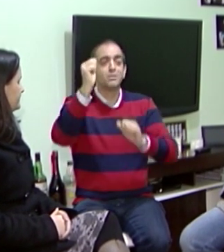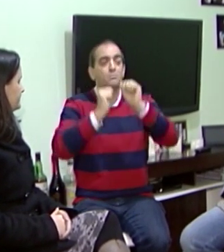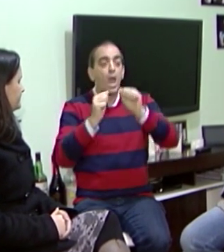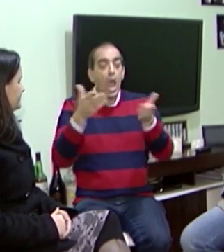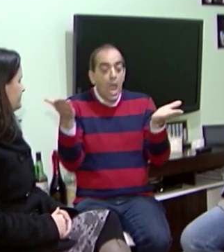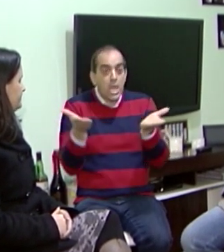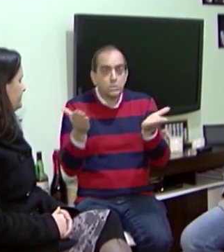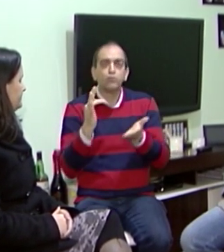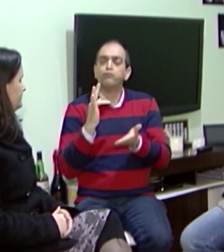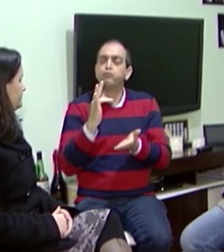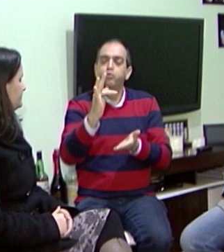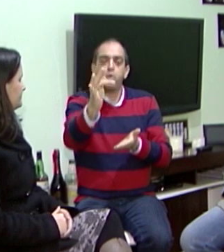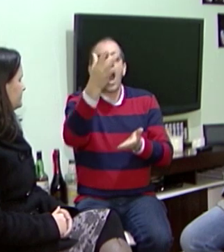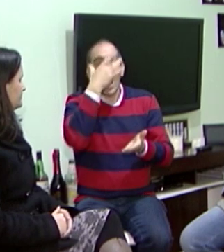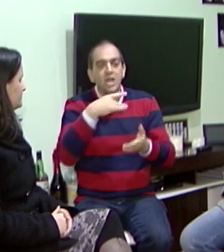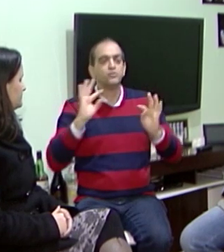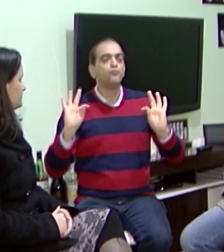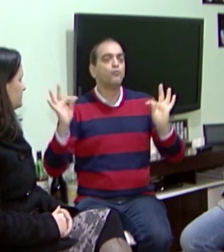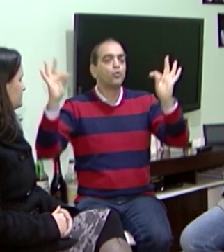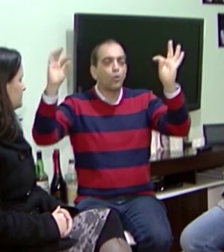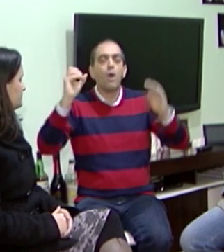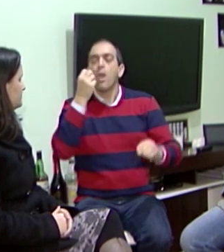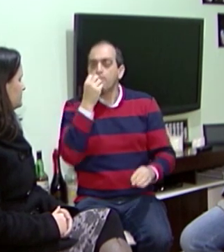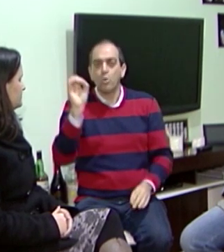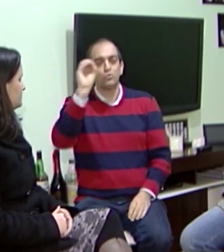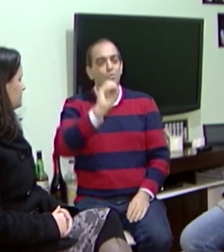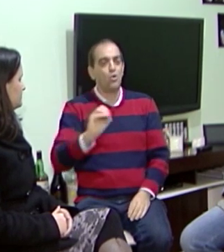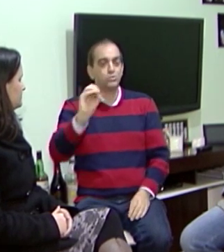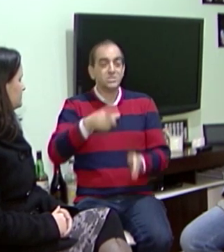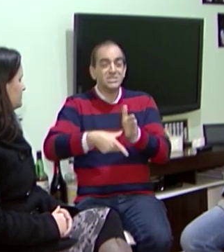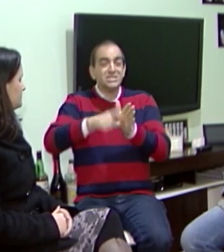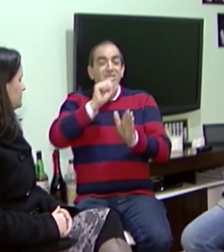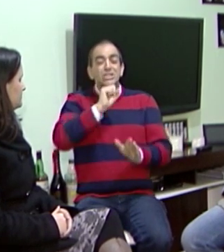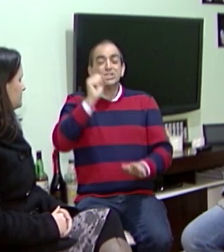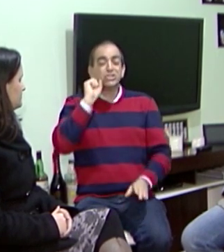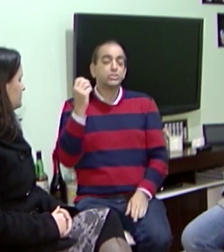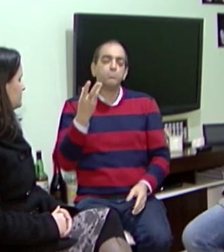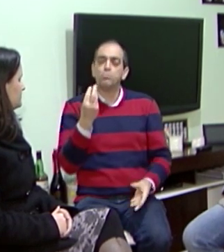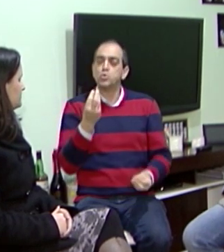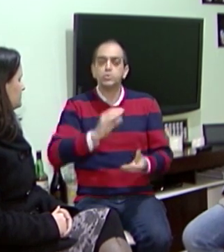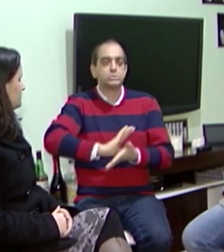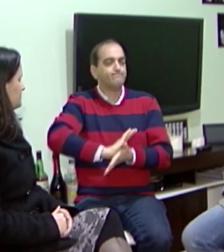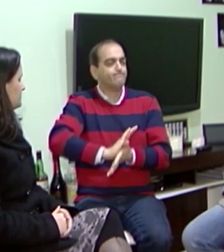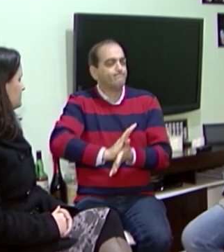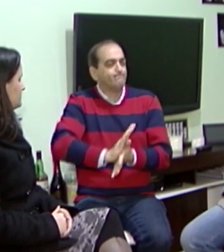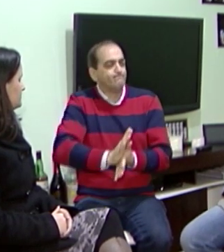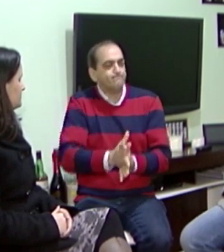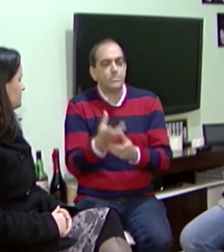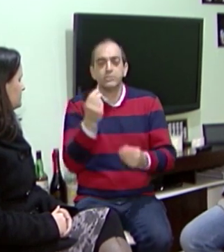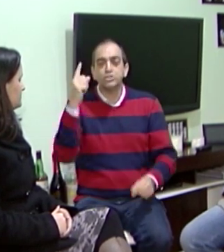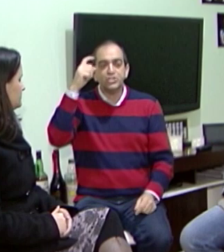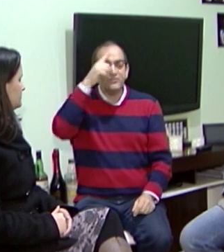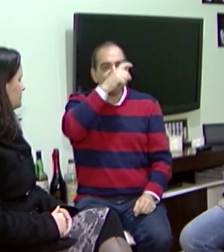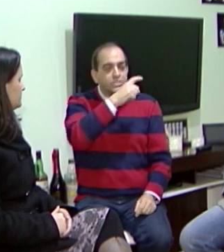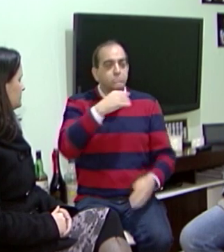interagindo com a gente. Futuramente, eu acho que as novas tecnologias vão ser ótimas, porque antigamente tinha muito preconceito,